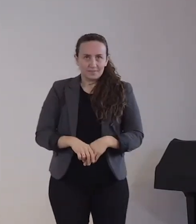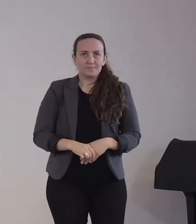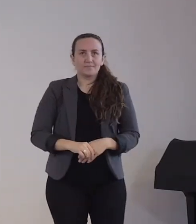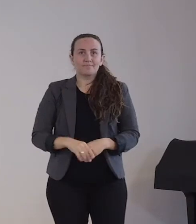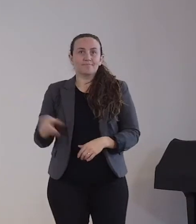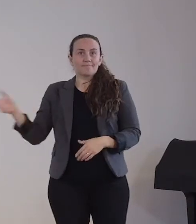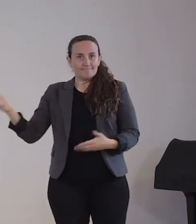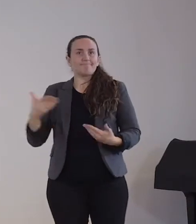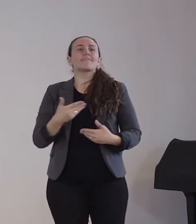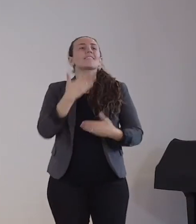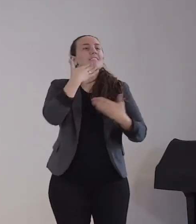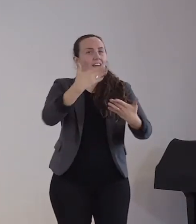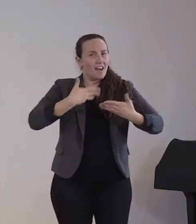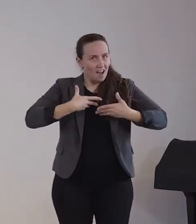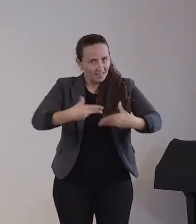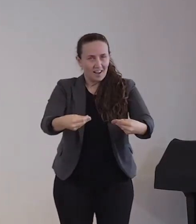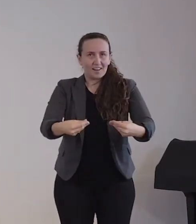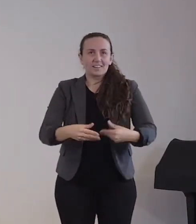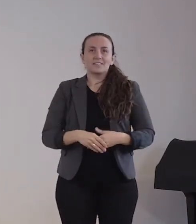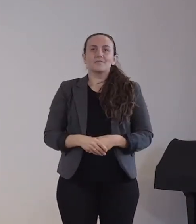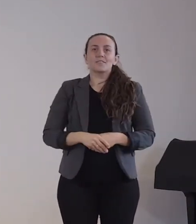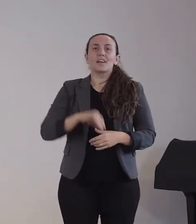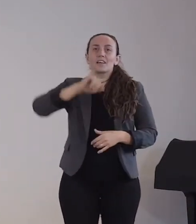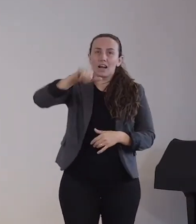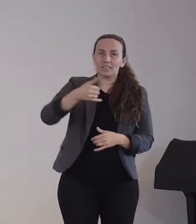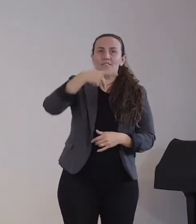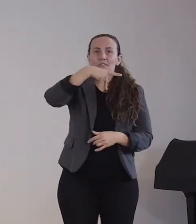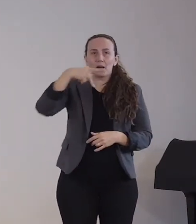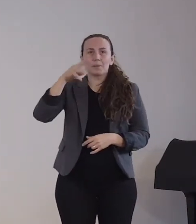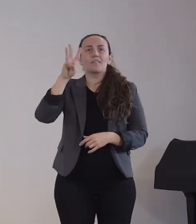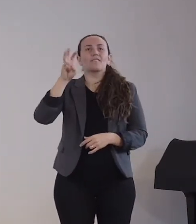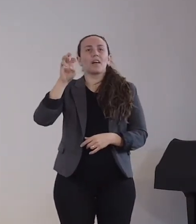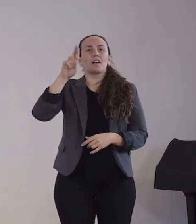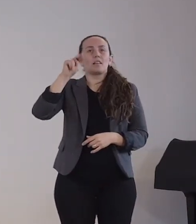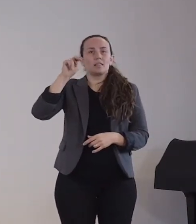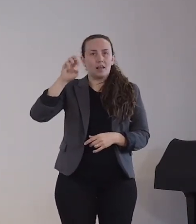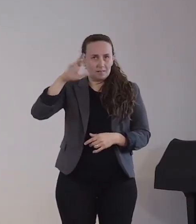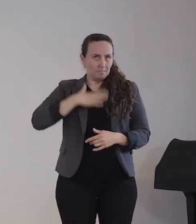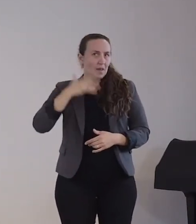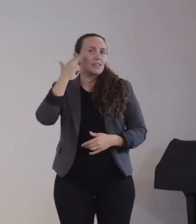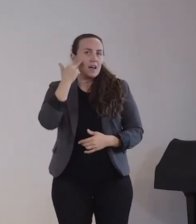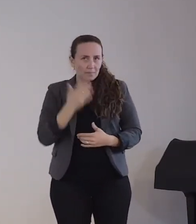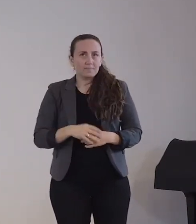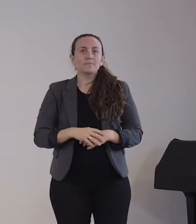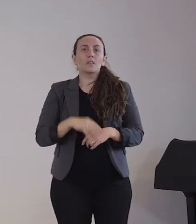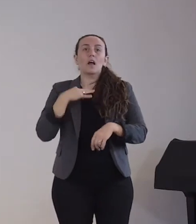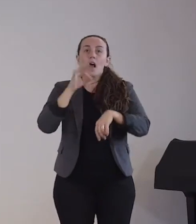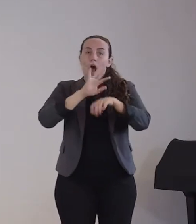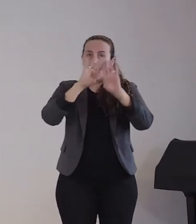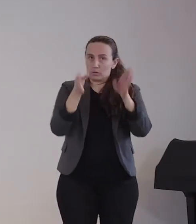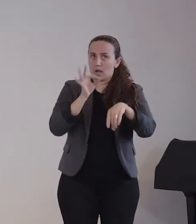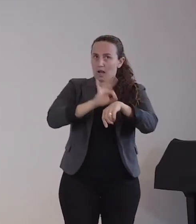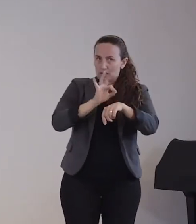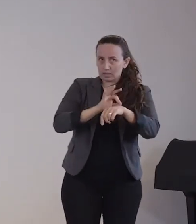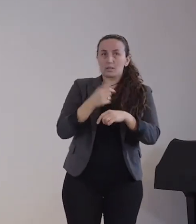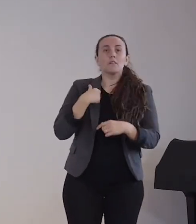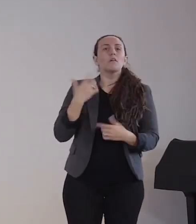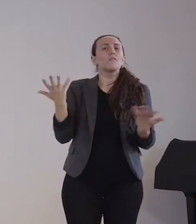hausärztlich tätiger Internist in Kürten-Dürscheid. Und möchte Ihnen jetzt eine Übersicht über die Covid